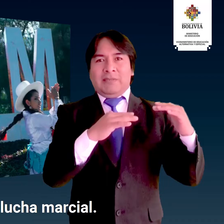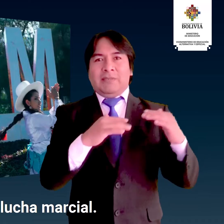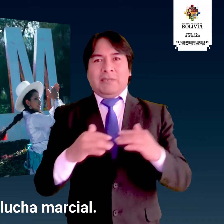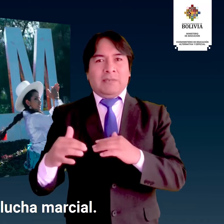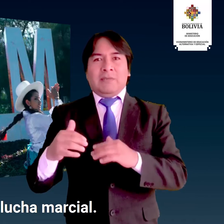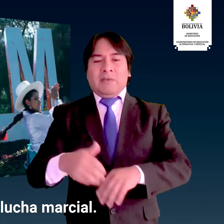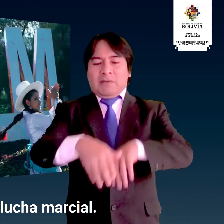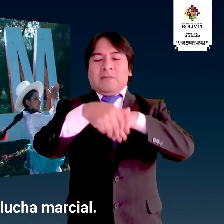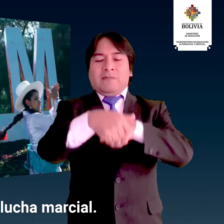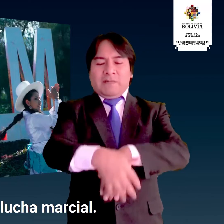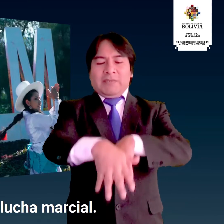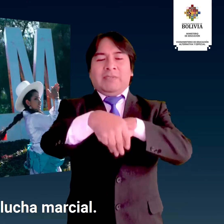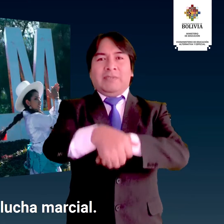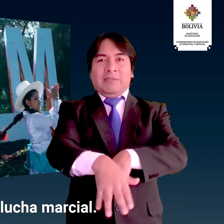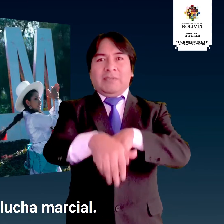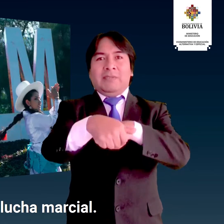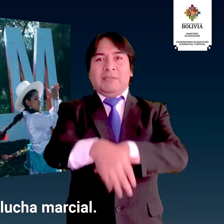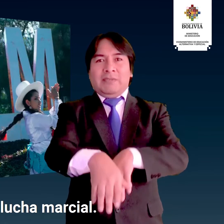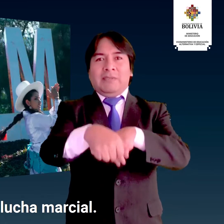marcial